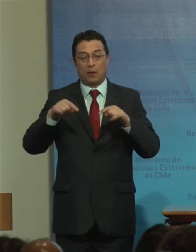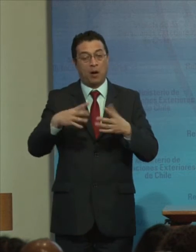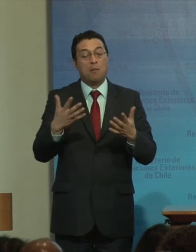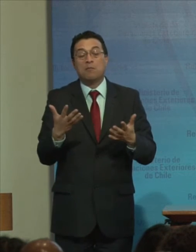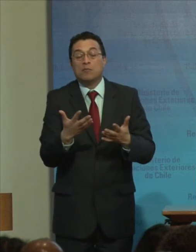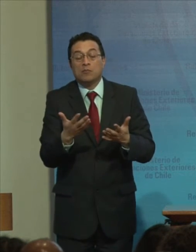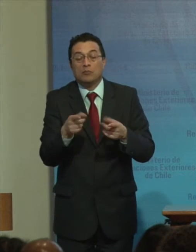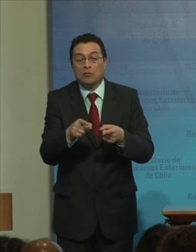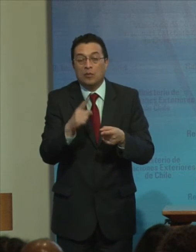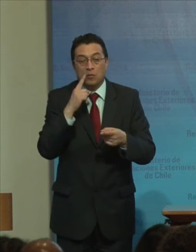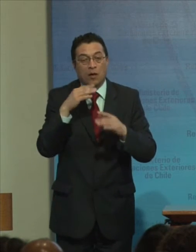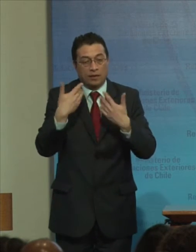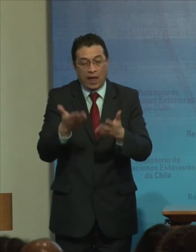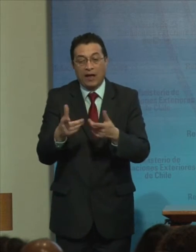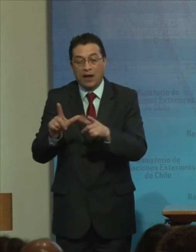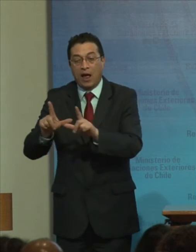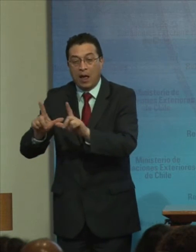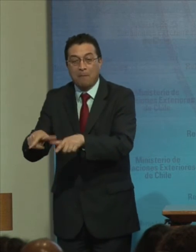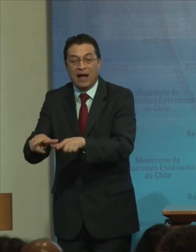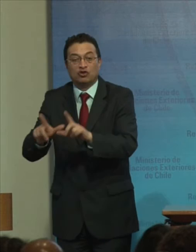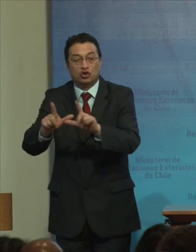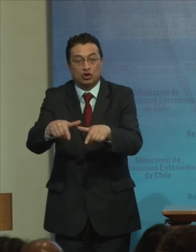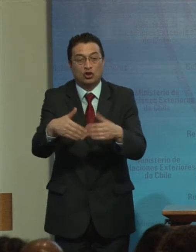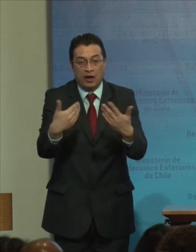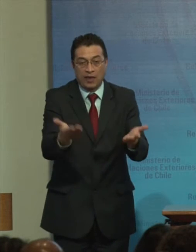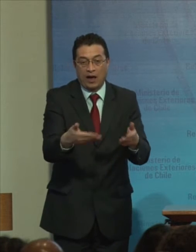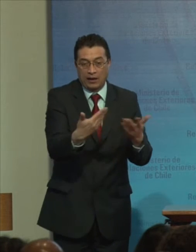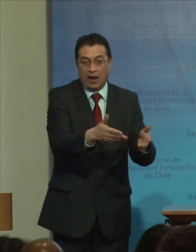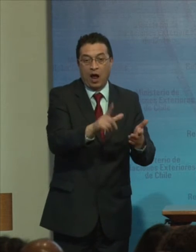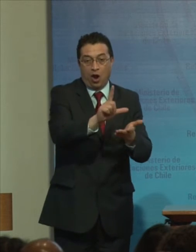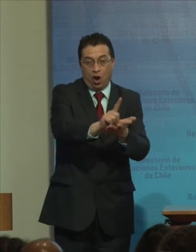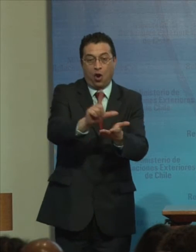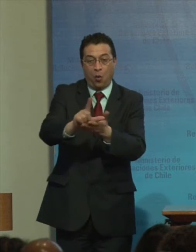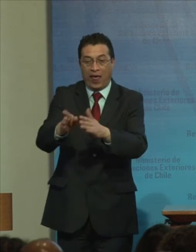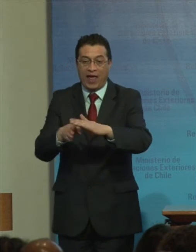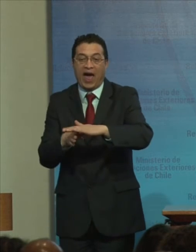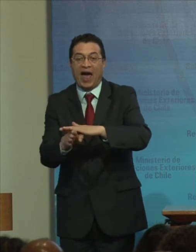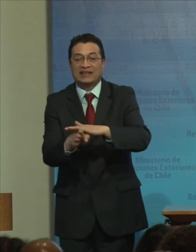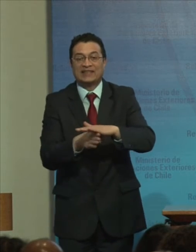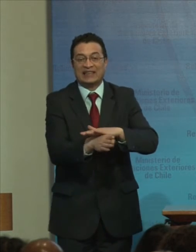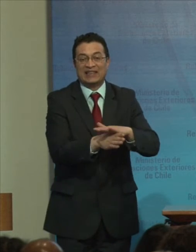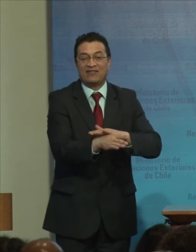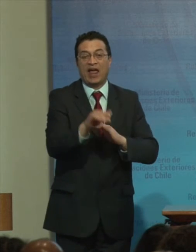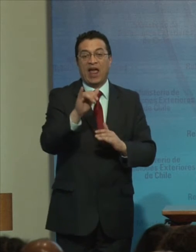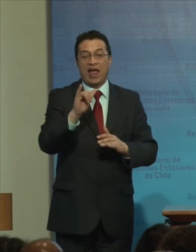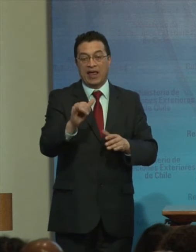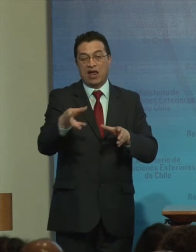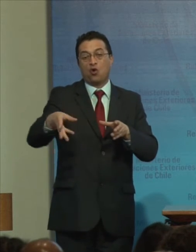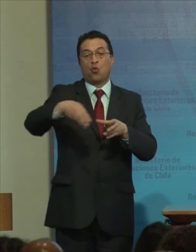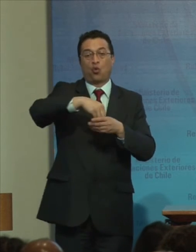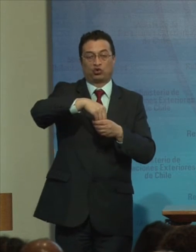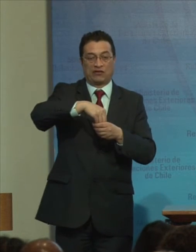creación De espacios Completamente Acesibles E inclusivos